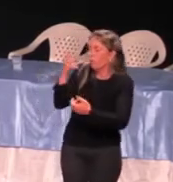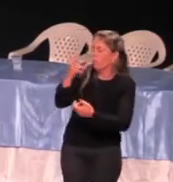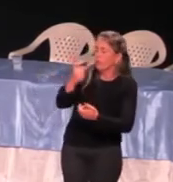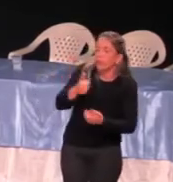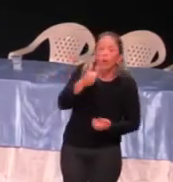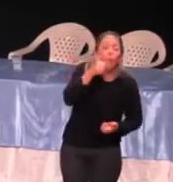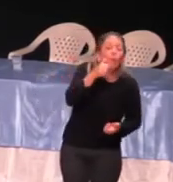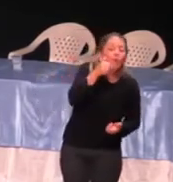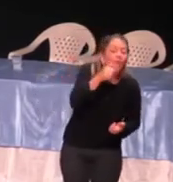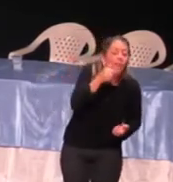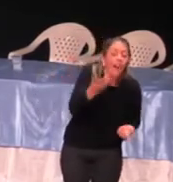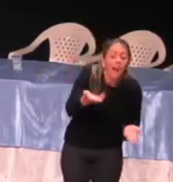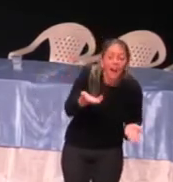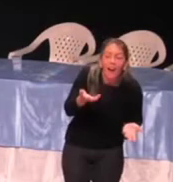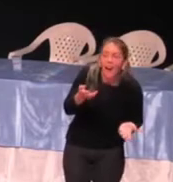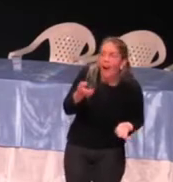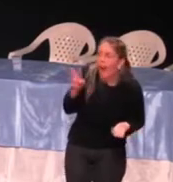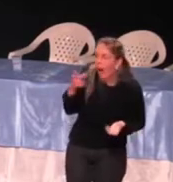tem uma Ferrari.